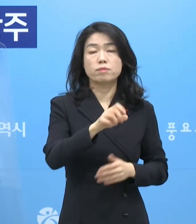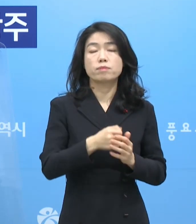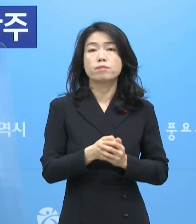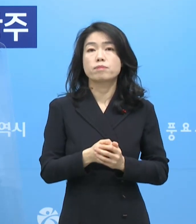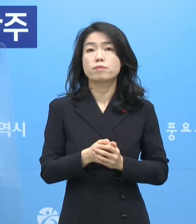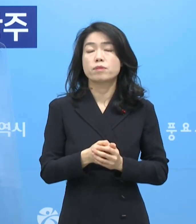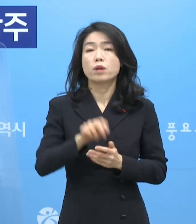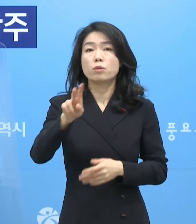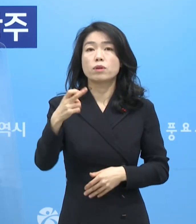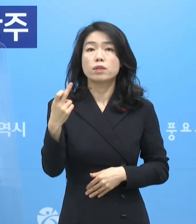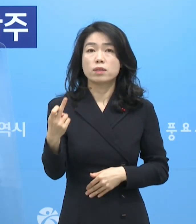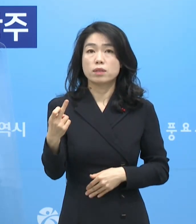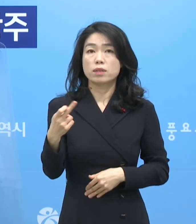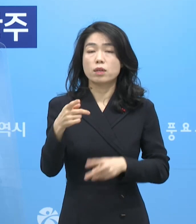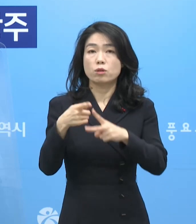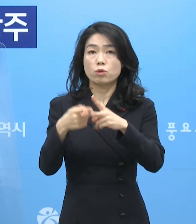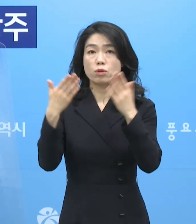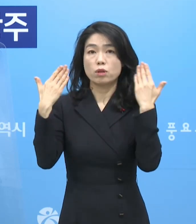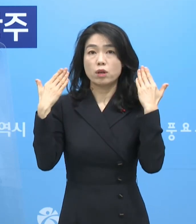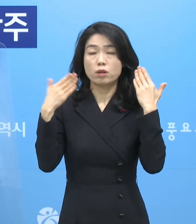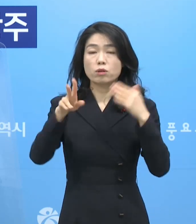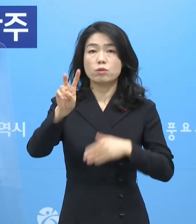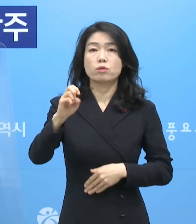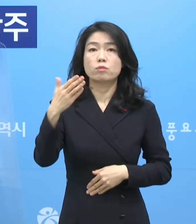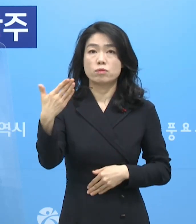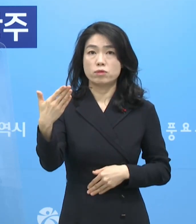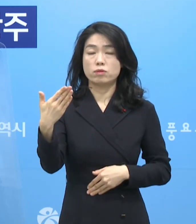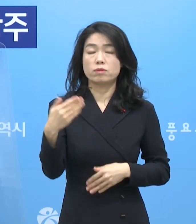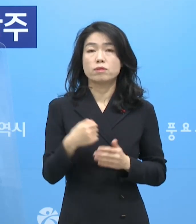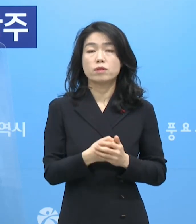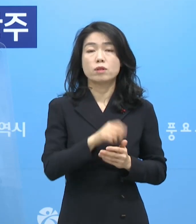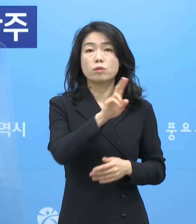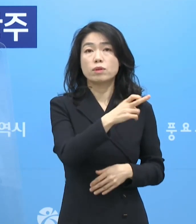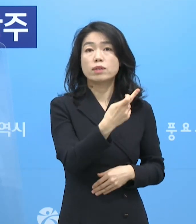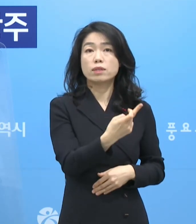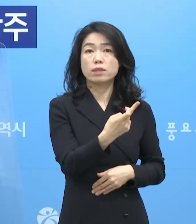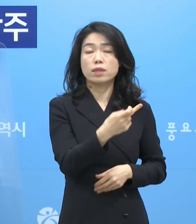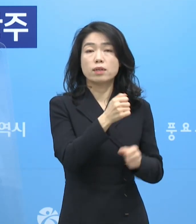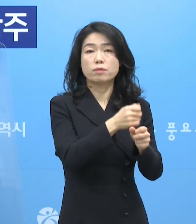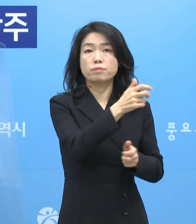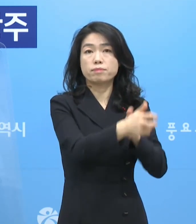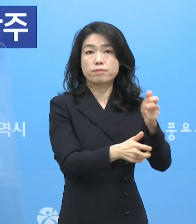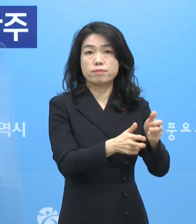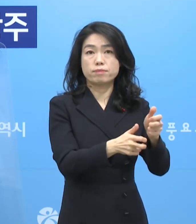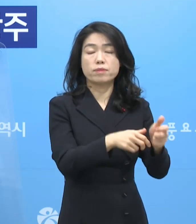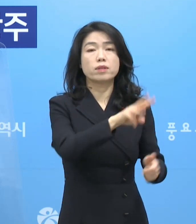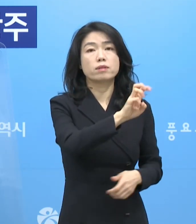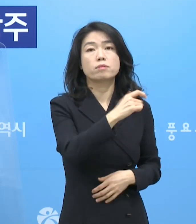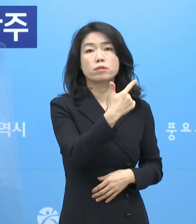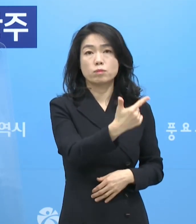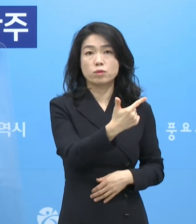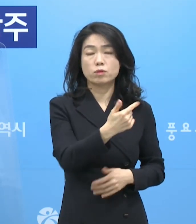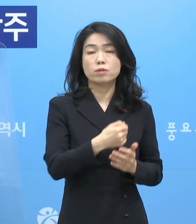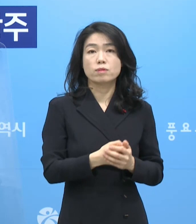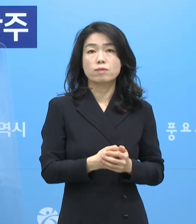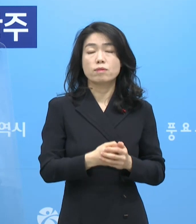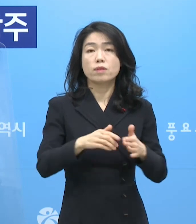광산구소재 초등학교 관련 29명 광산구소재 제조업 관련 36명